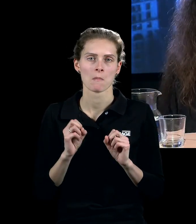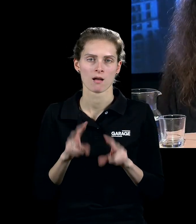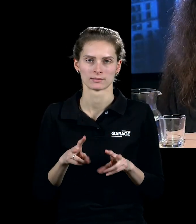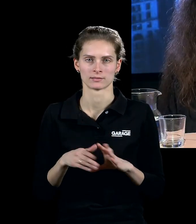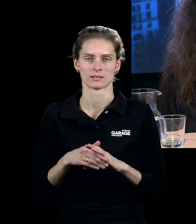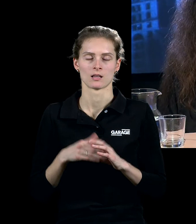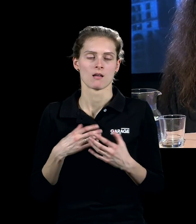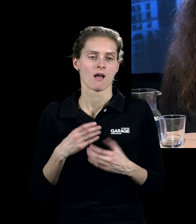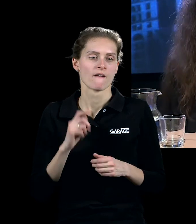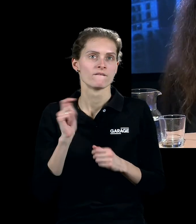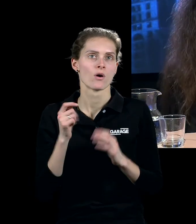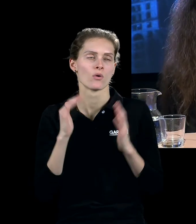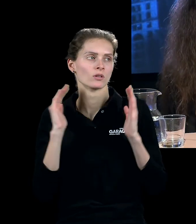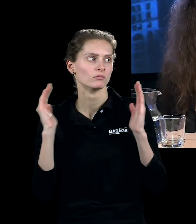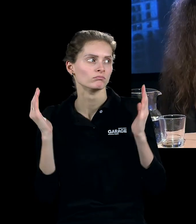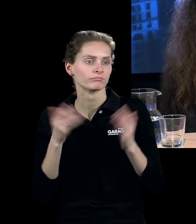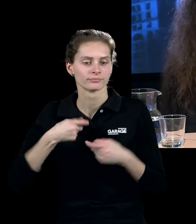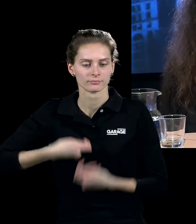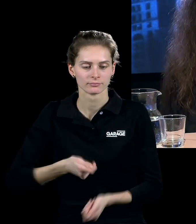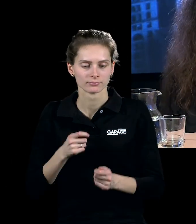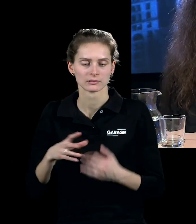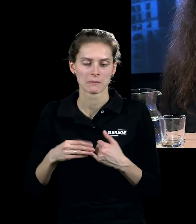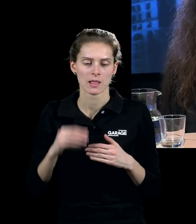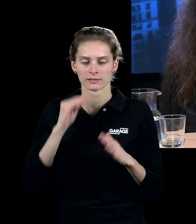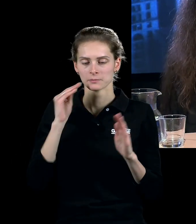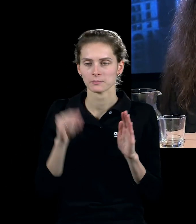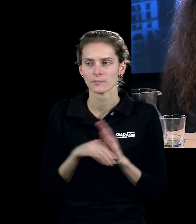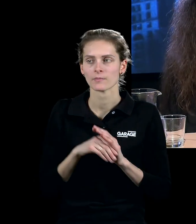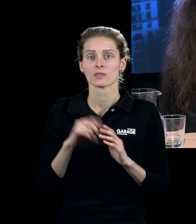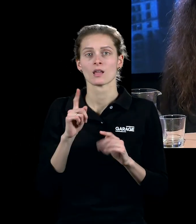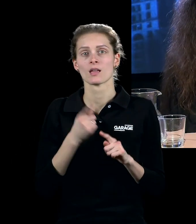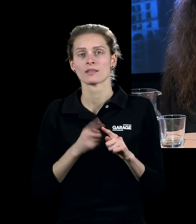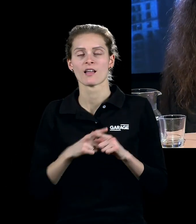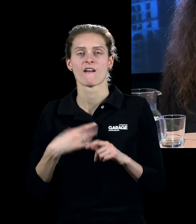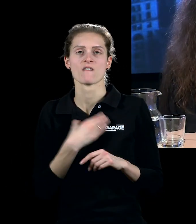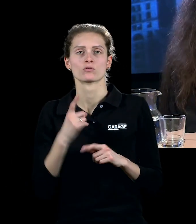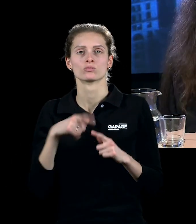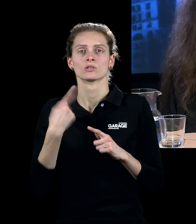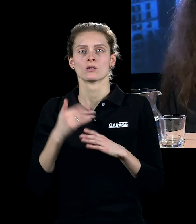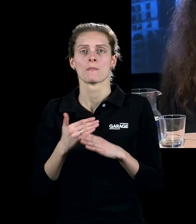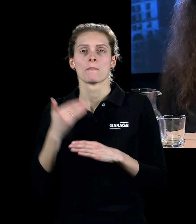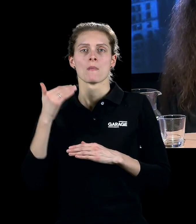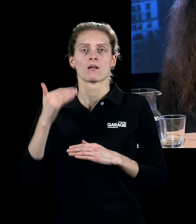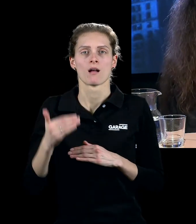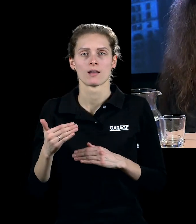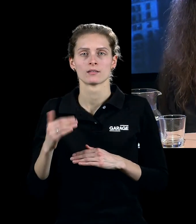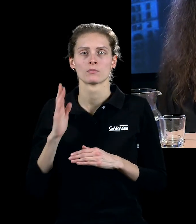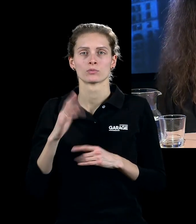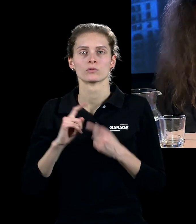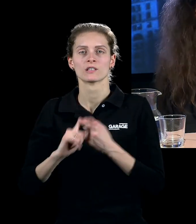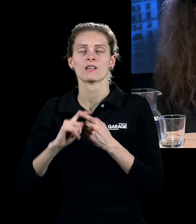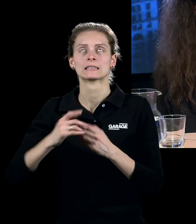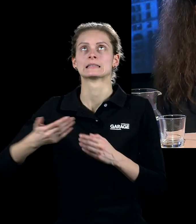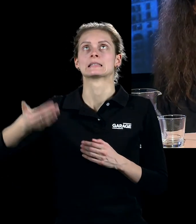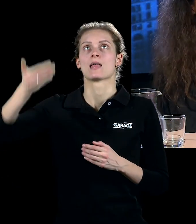страха войны, где ты можешь пережить этот ужас. И поэтому так важно, что следующее поколение было связано, что будет уже связано не с землей, а с небом, с этой